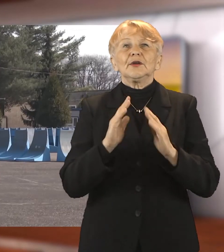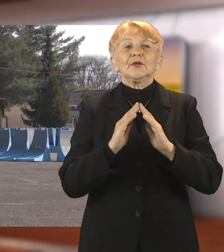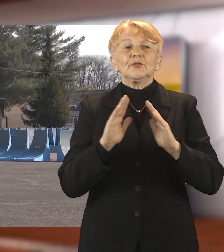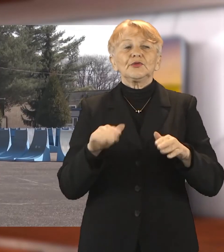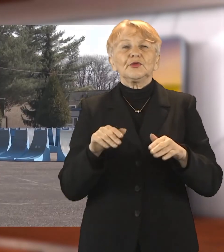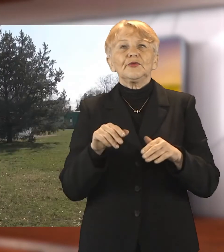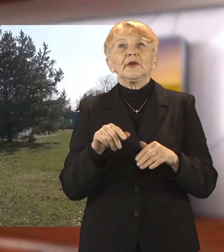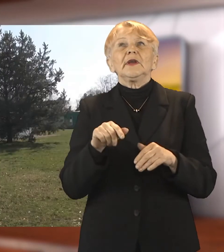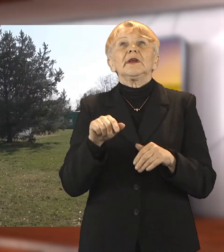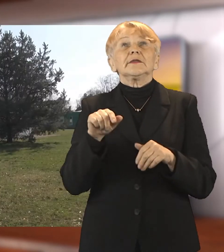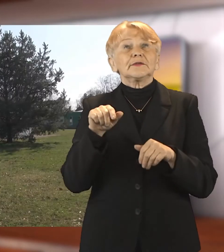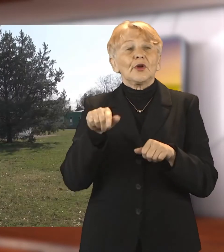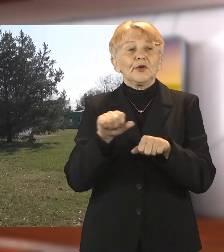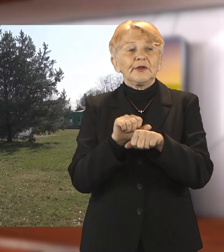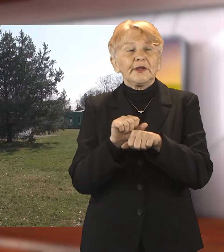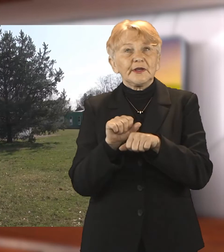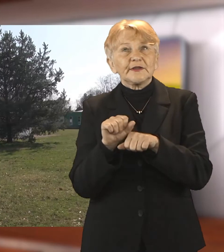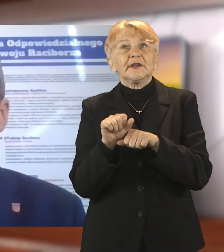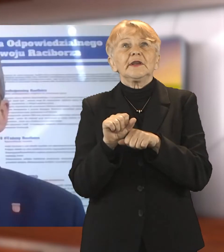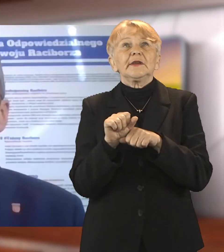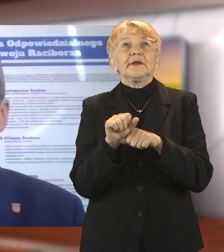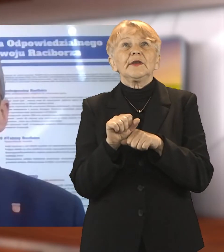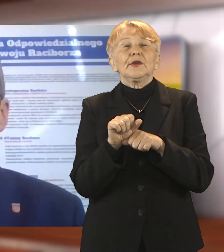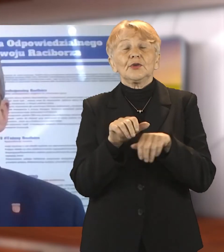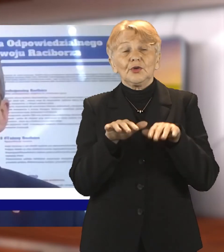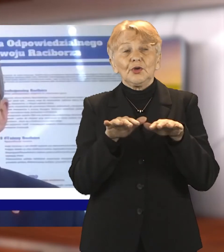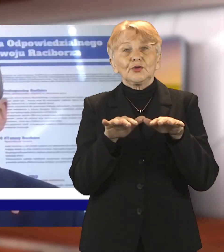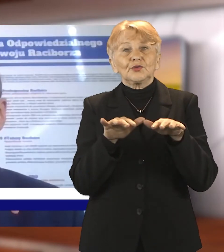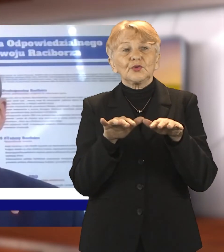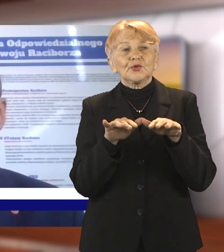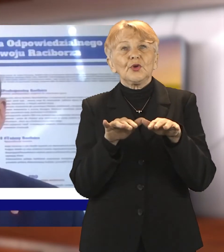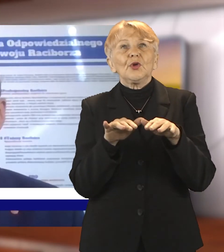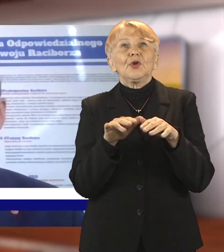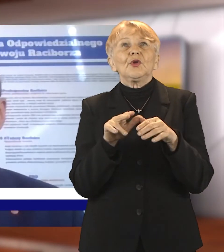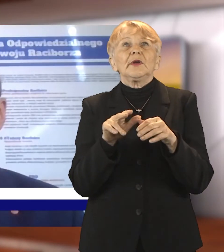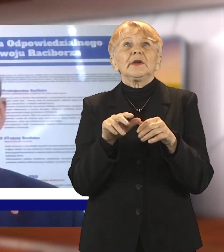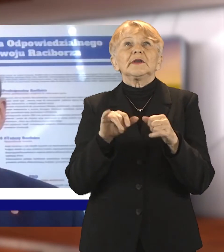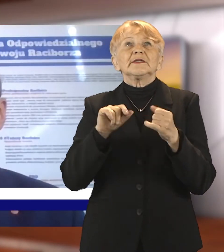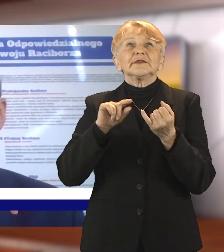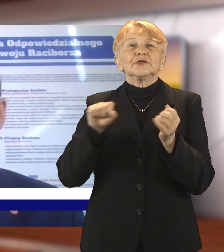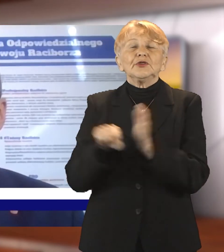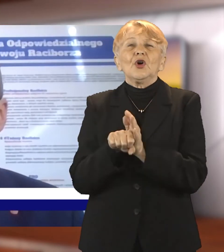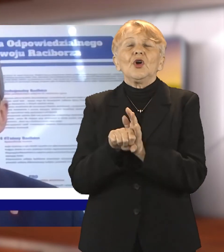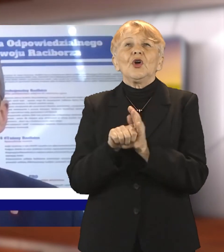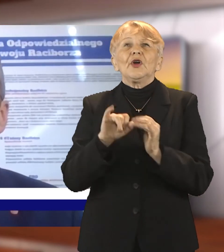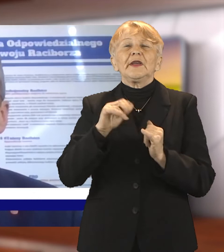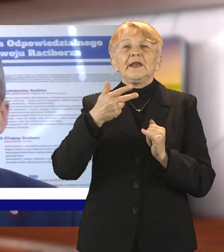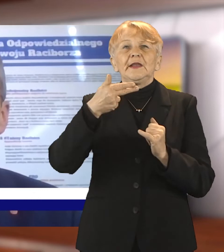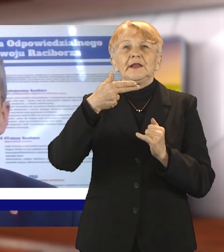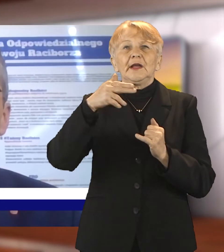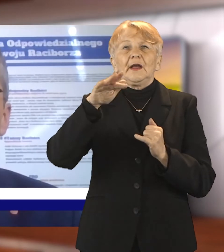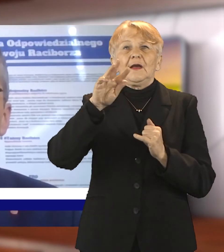o 800 tysięcy więcej na planowane inwestycje. Jako jedna z nietaglicznych